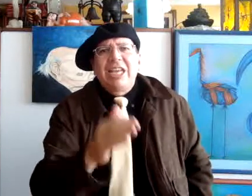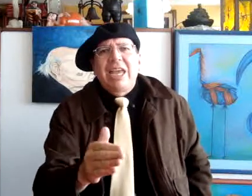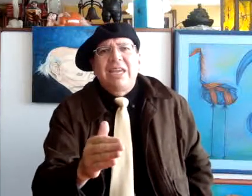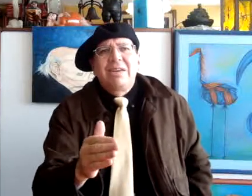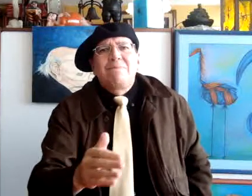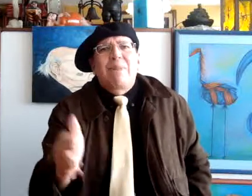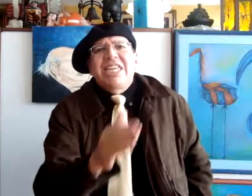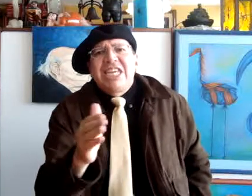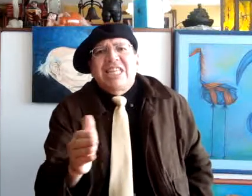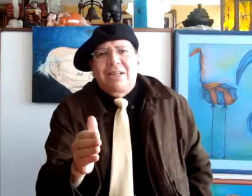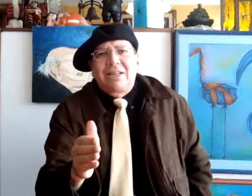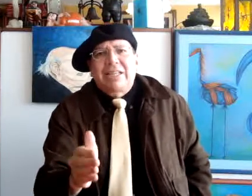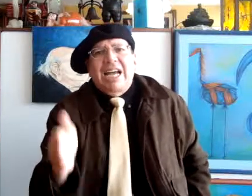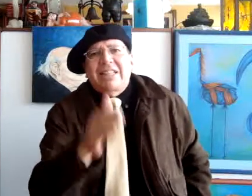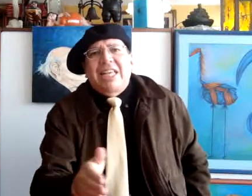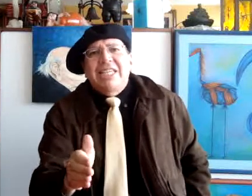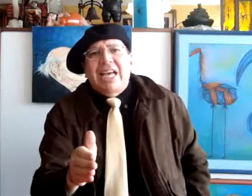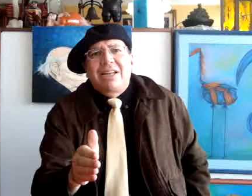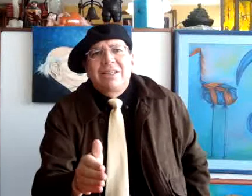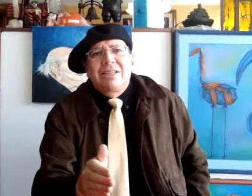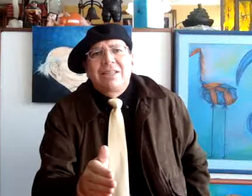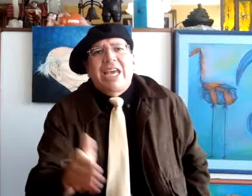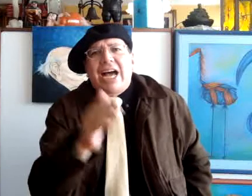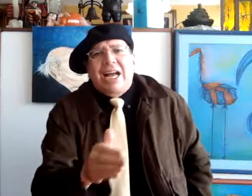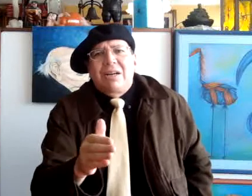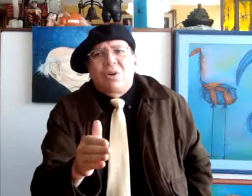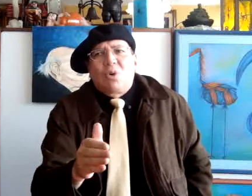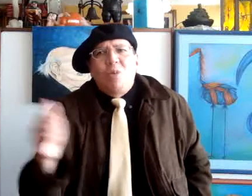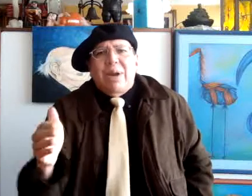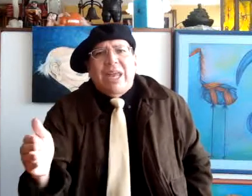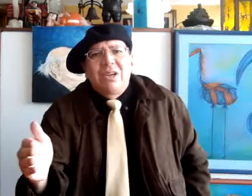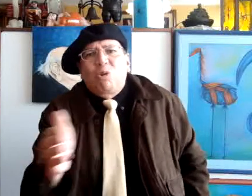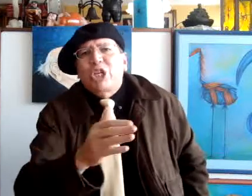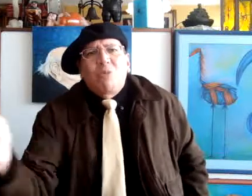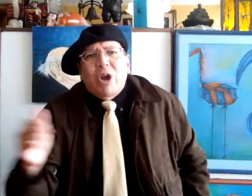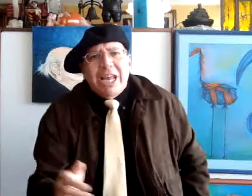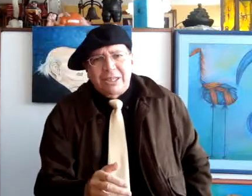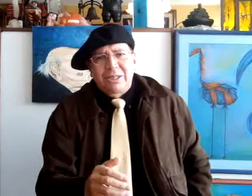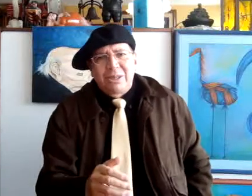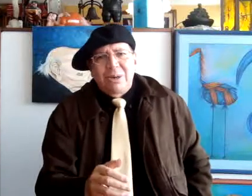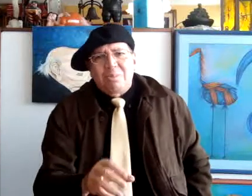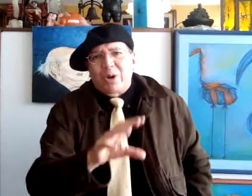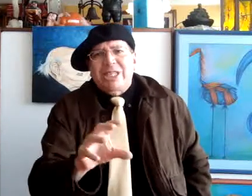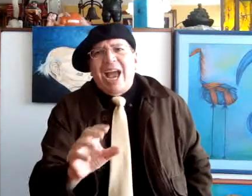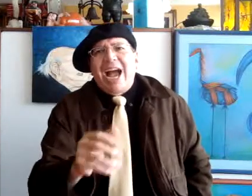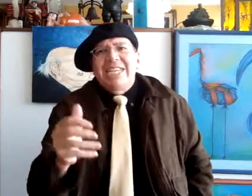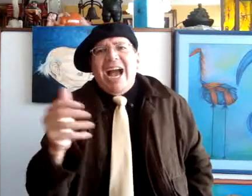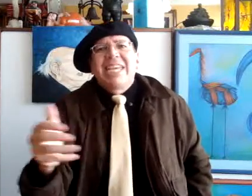aire mariquita que caracteriza, sea hombre o sea mujer, por ese hay, hay